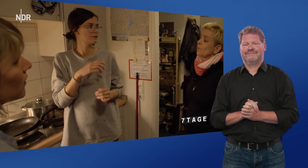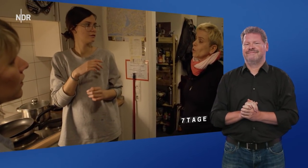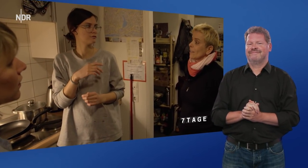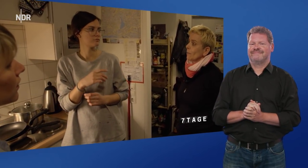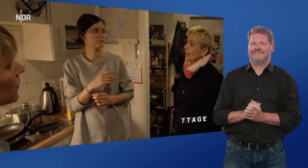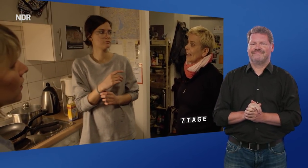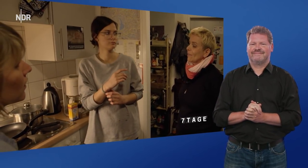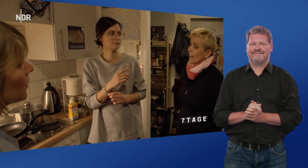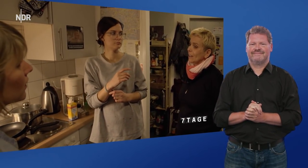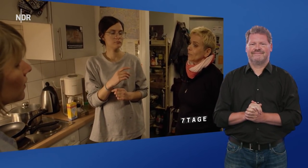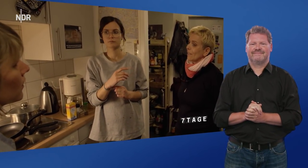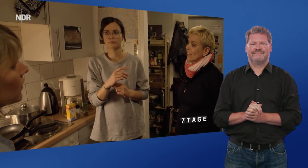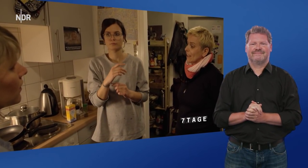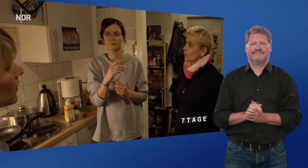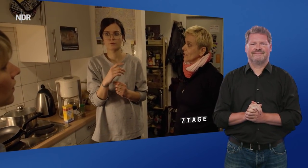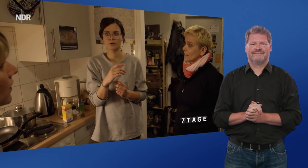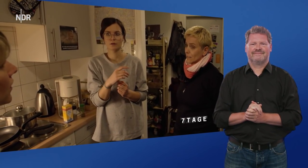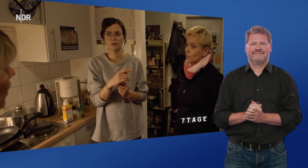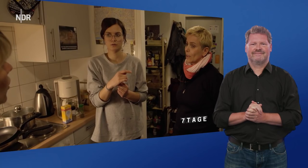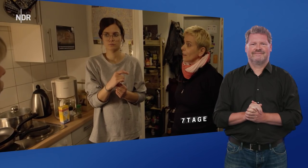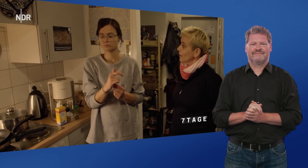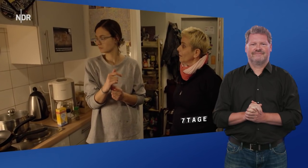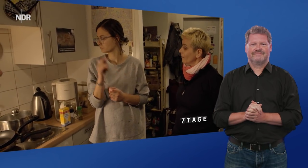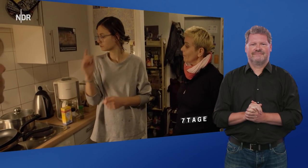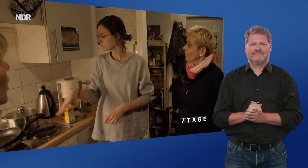vorschlagen, wir machen ein vegan und ein vegetarisches Essen. Ist das okay? Das ist super. Ja.